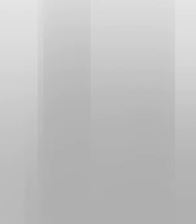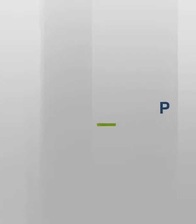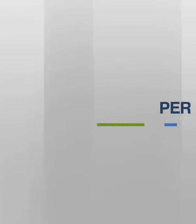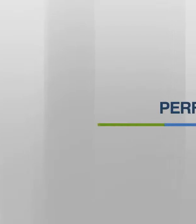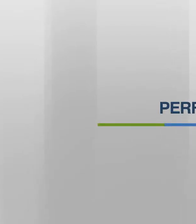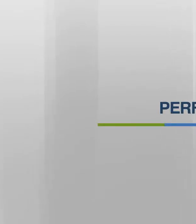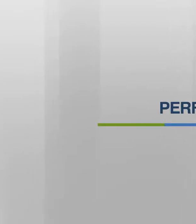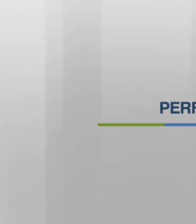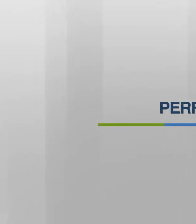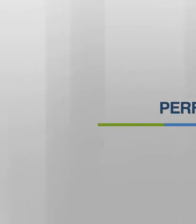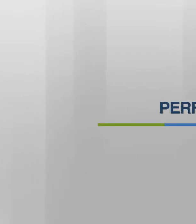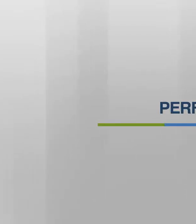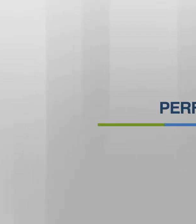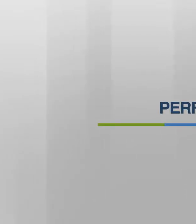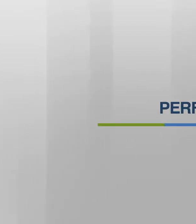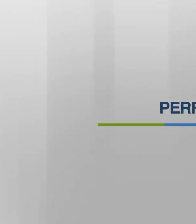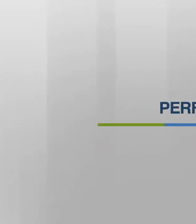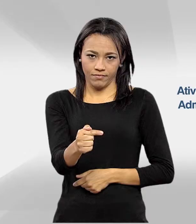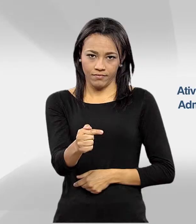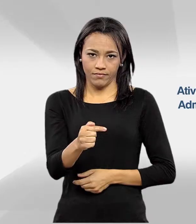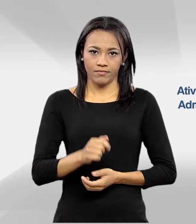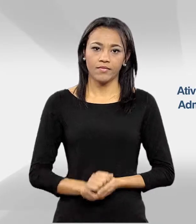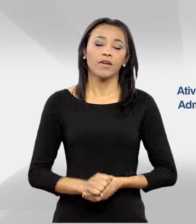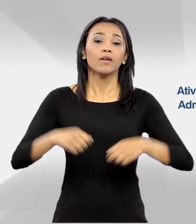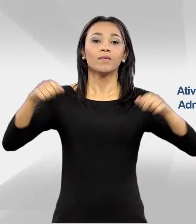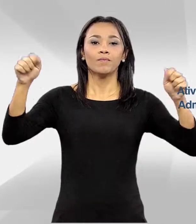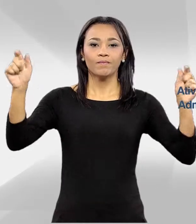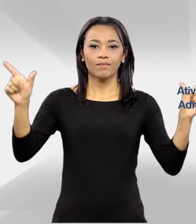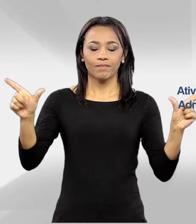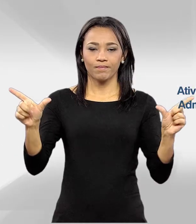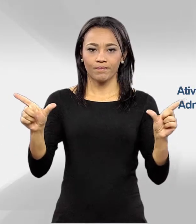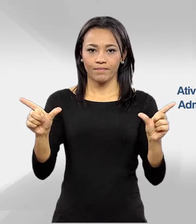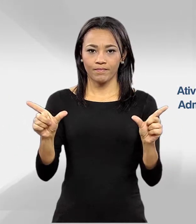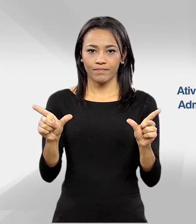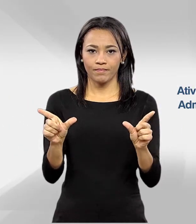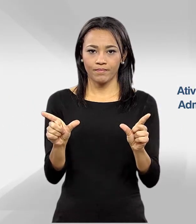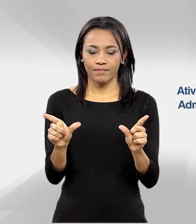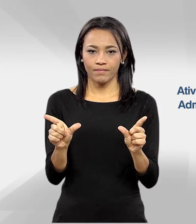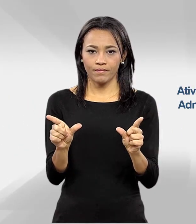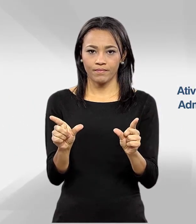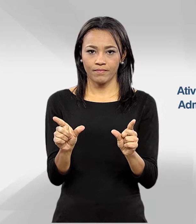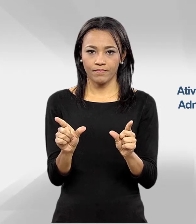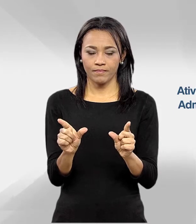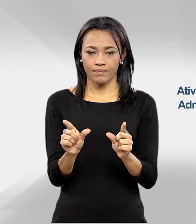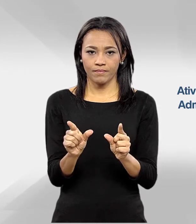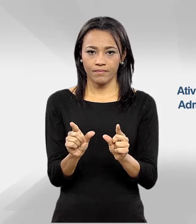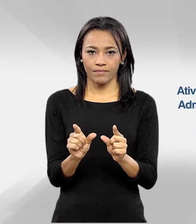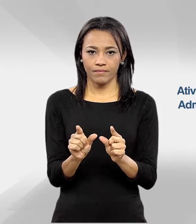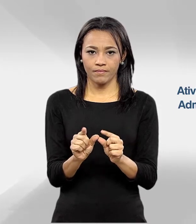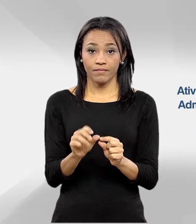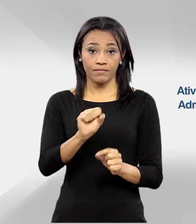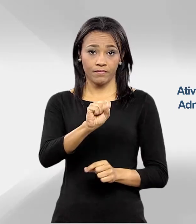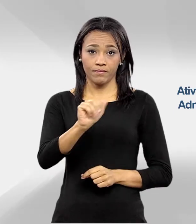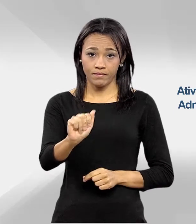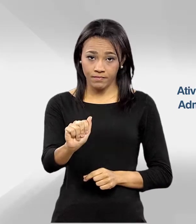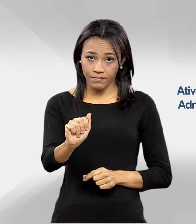Perfil 17. Atividade administrativa na Secretaria de Administração, S.A.